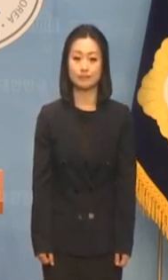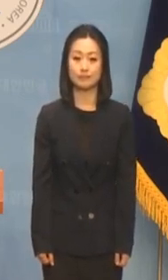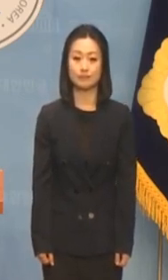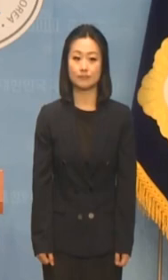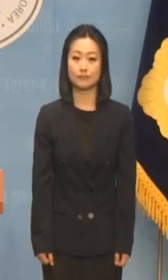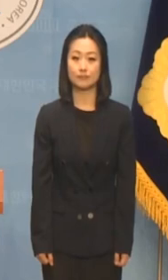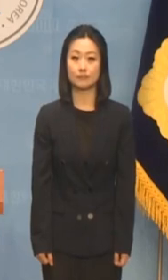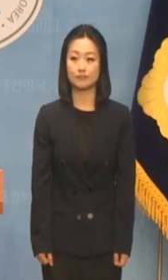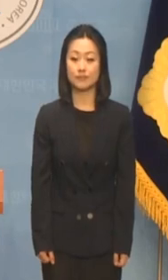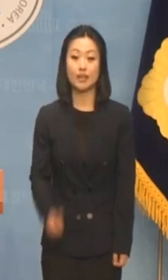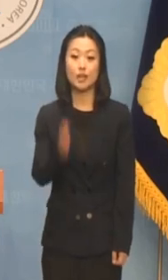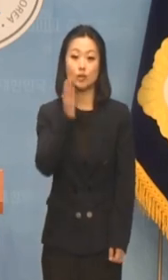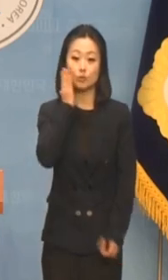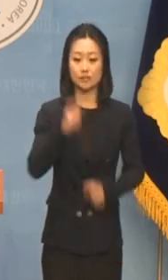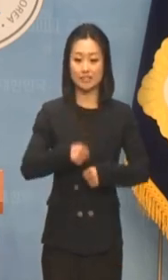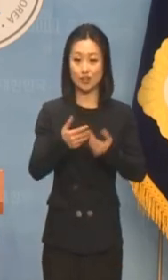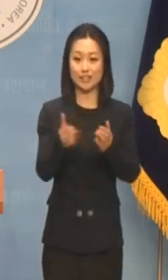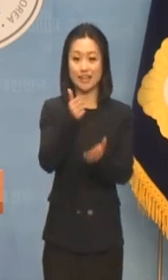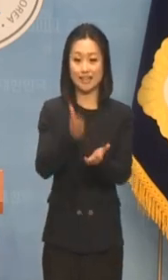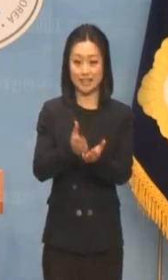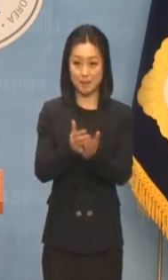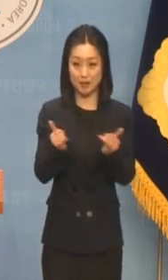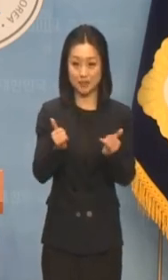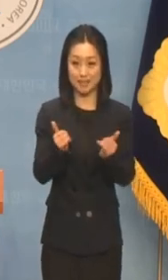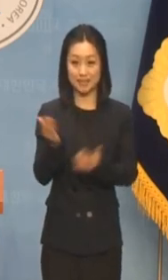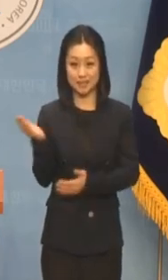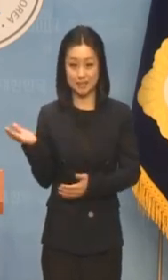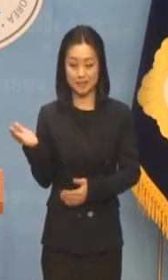육색정의당 대변인 김민정입니다.